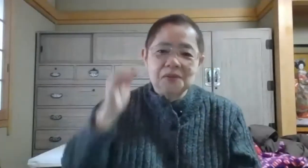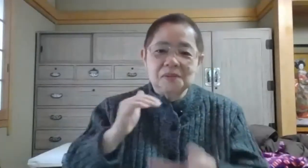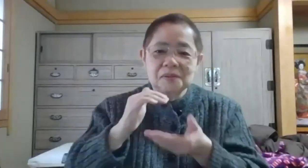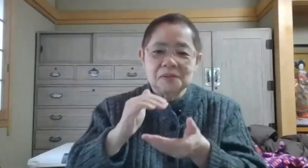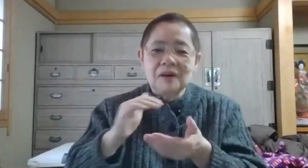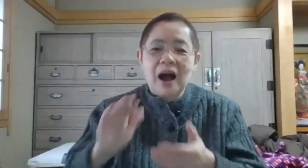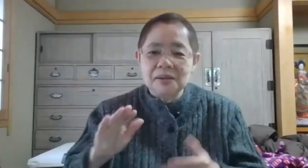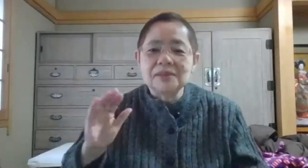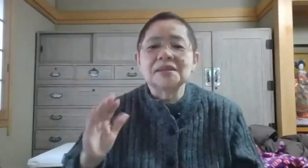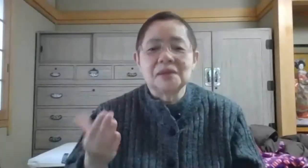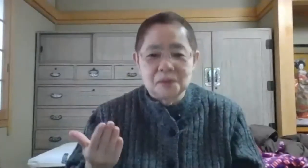ことはありますけれども